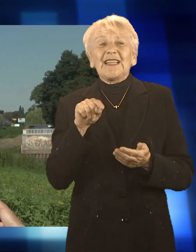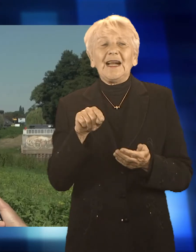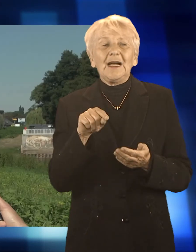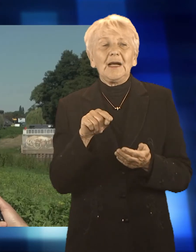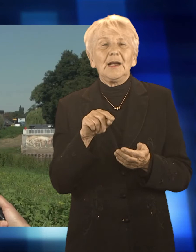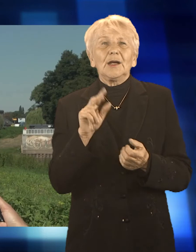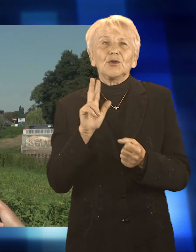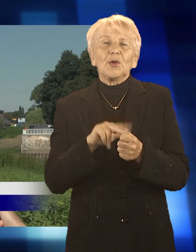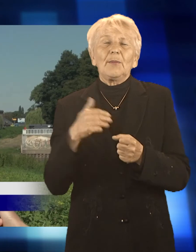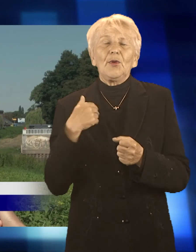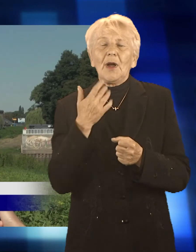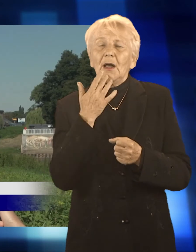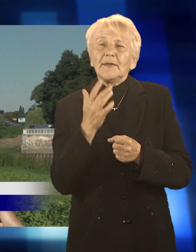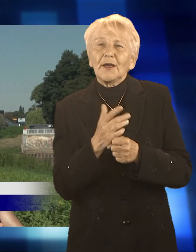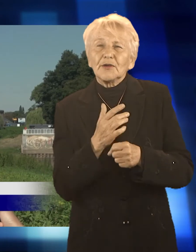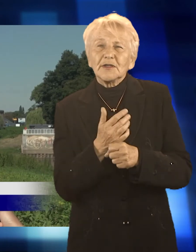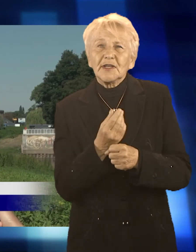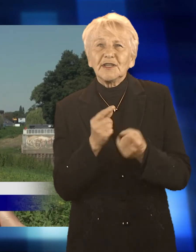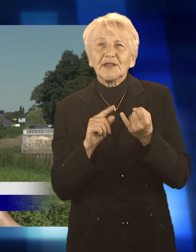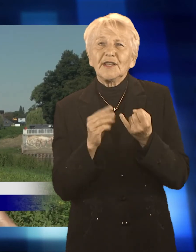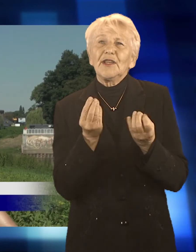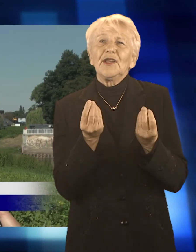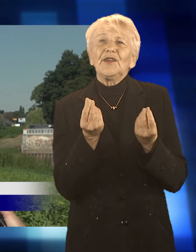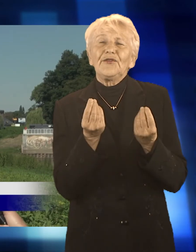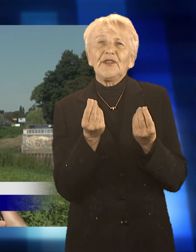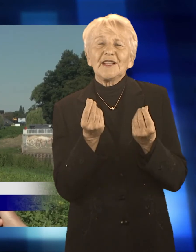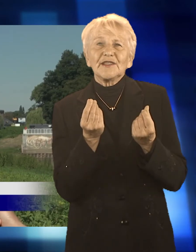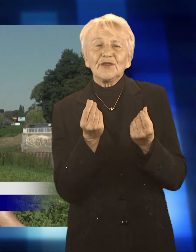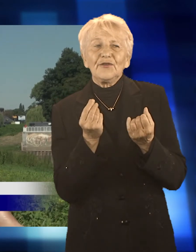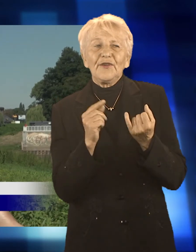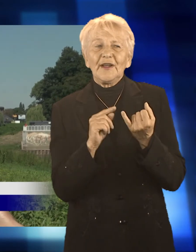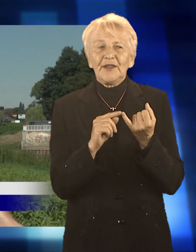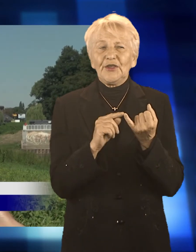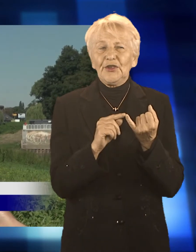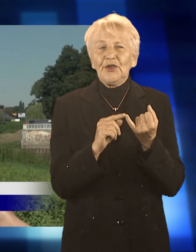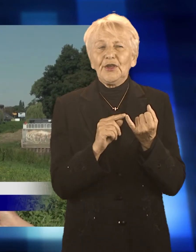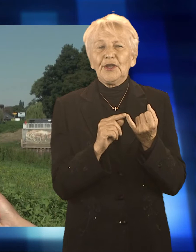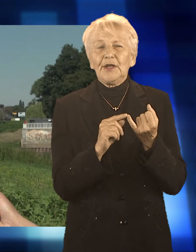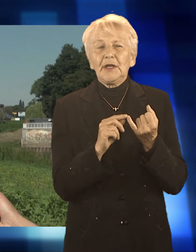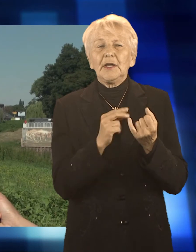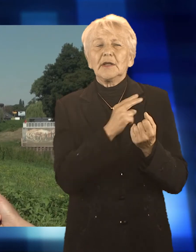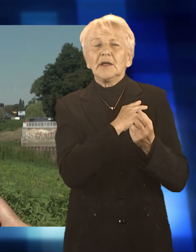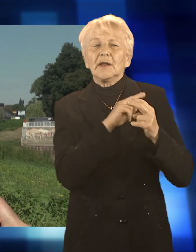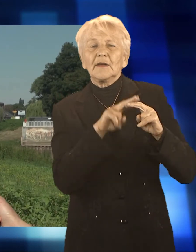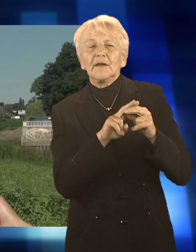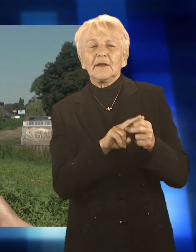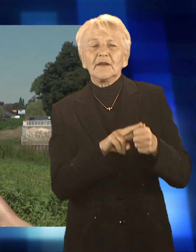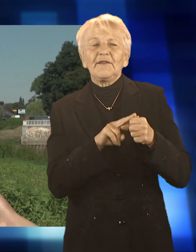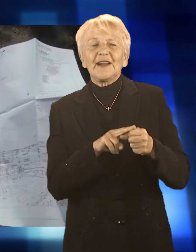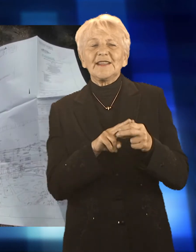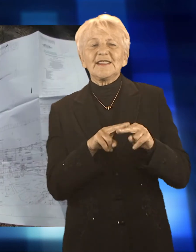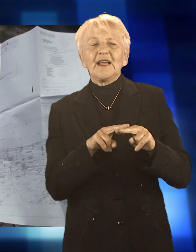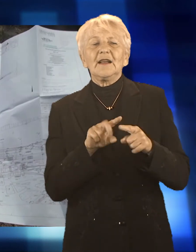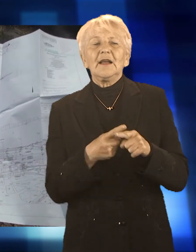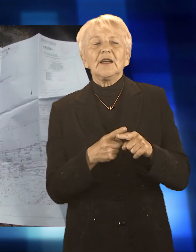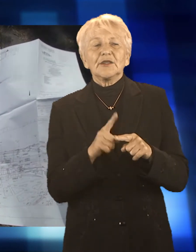najkorzystniejszą cenowo i pod względem gwarancji. Tą ofertą jest oferta firmy Borbud na kwotę 1,949,000 zł.